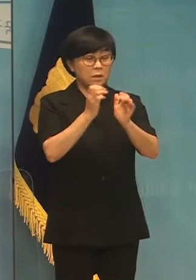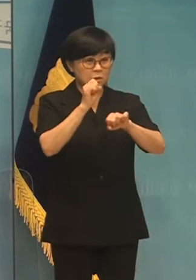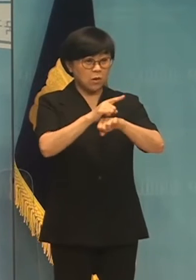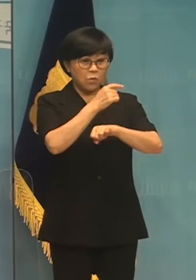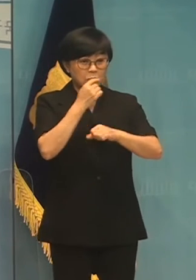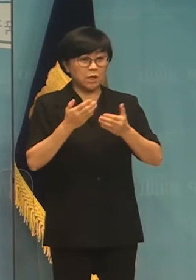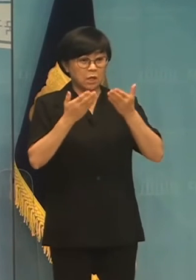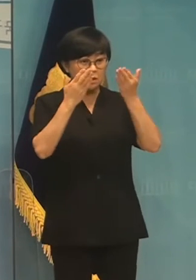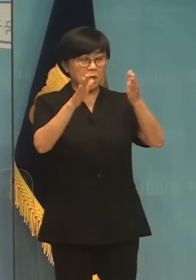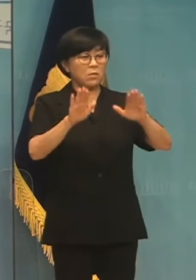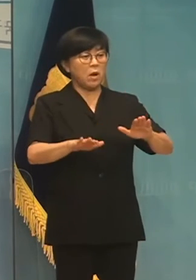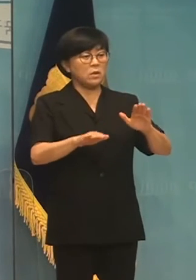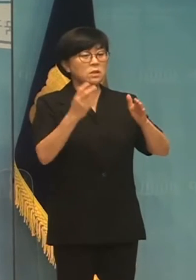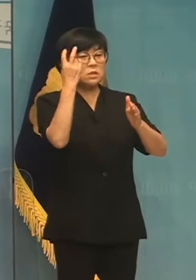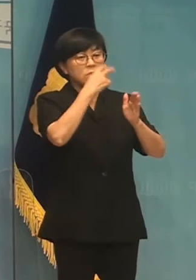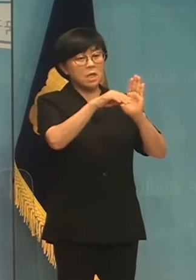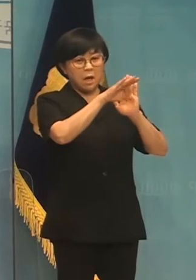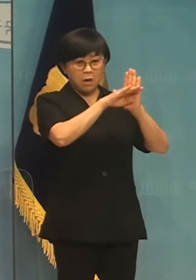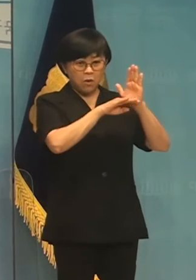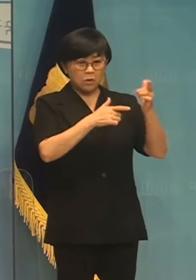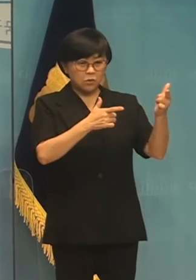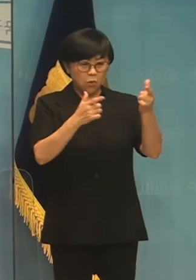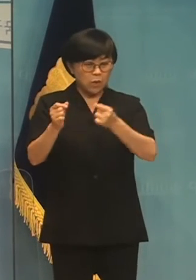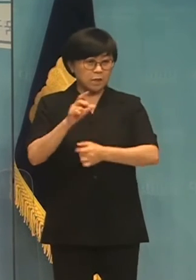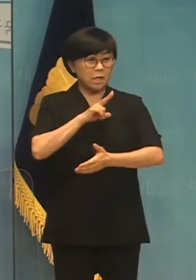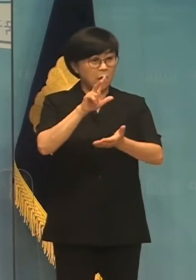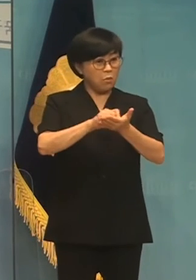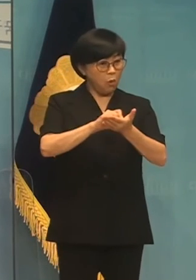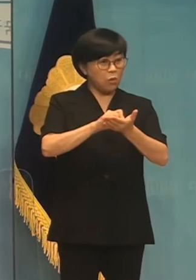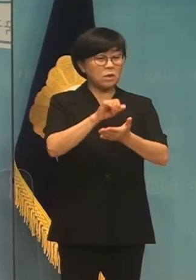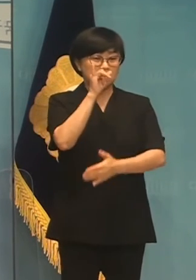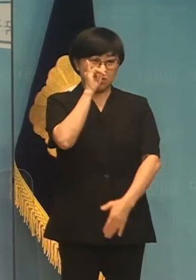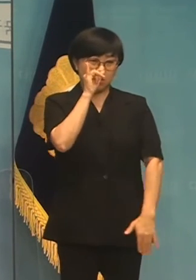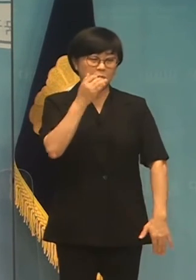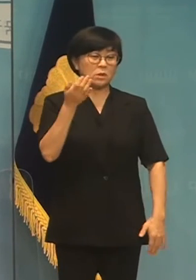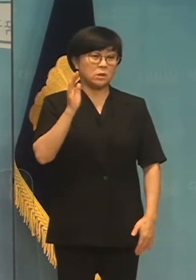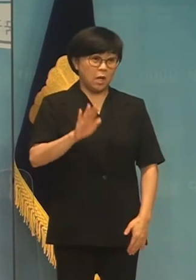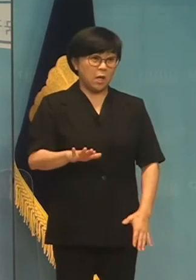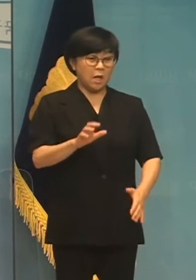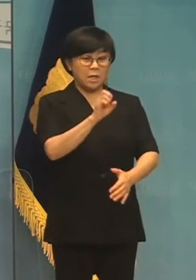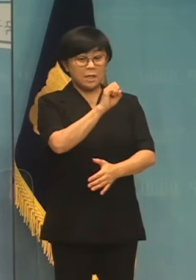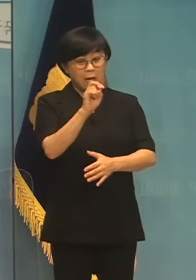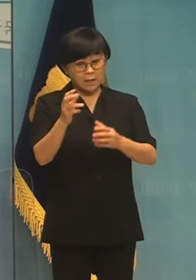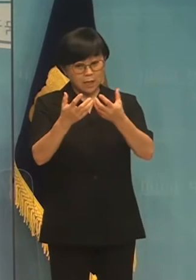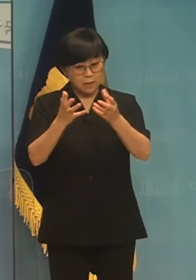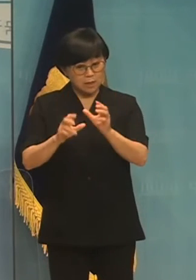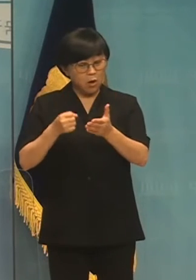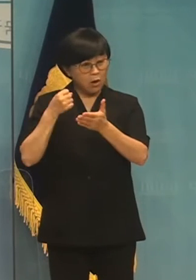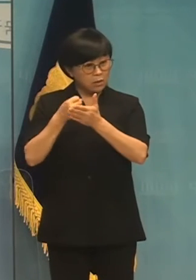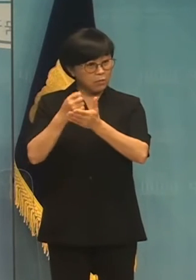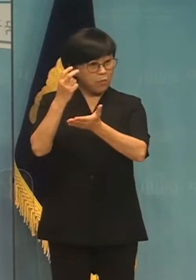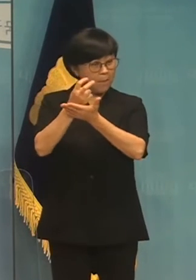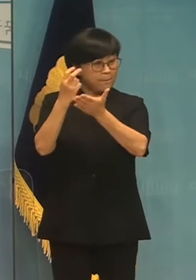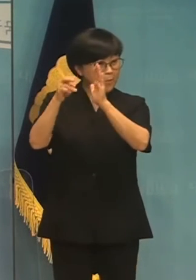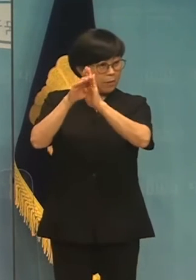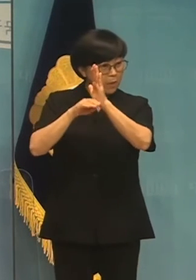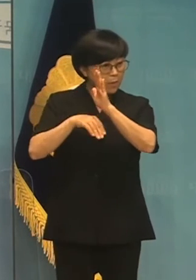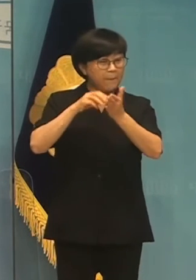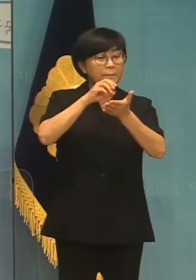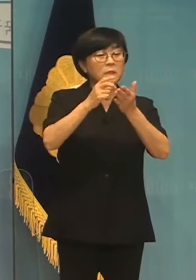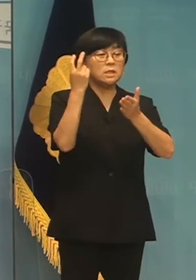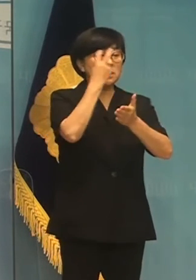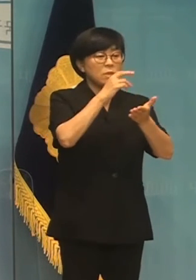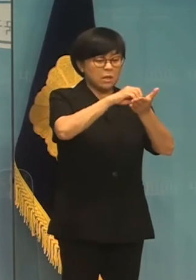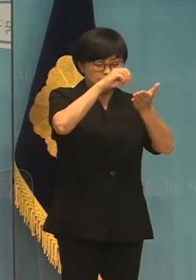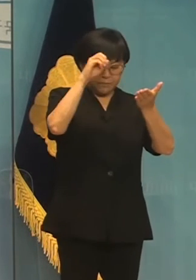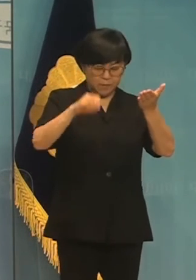이만 심사합금과 동례 제목의 법안이 있음에도 야당이 주장하는 법안은 심사 대상에서